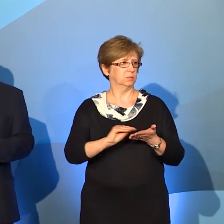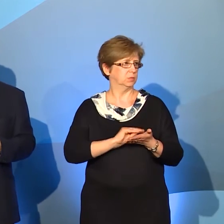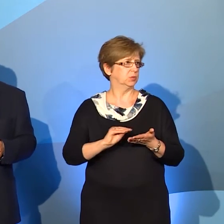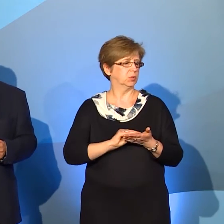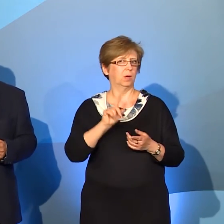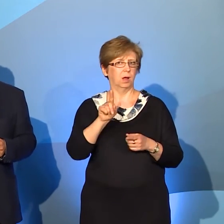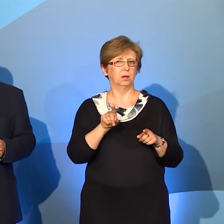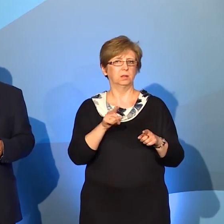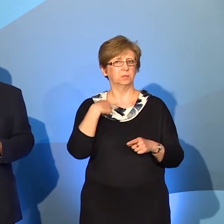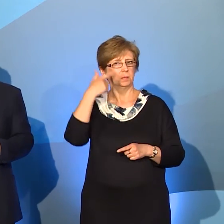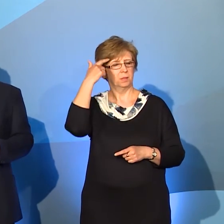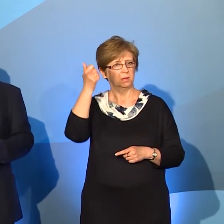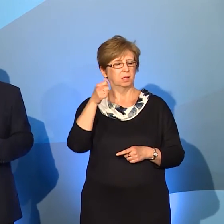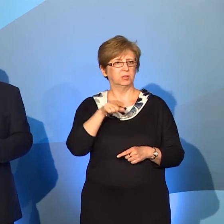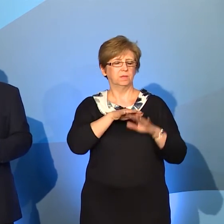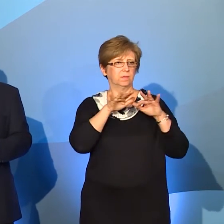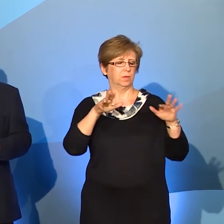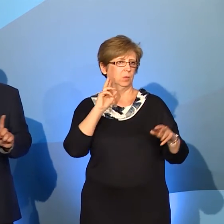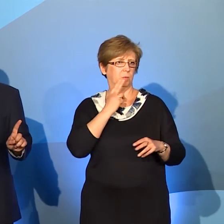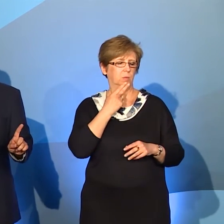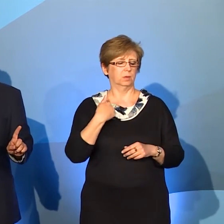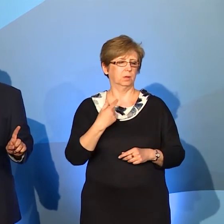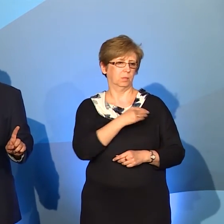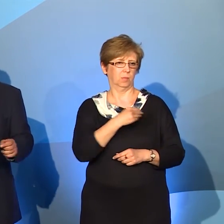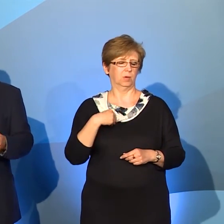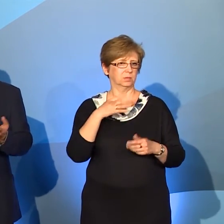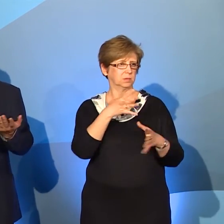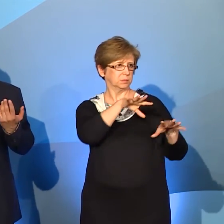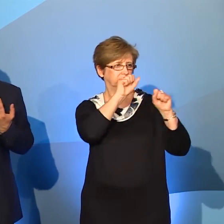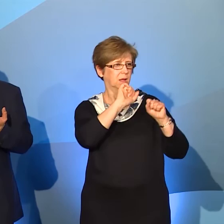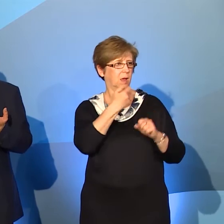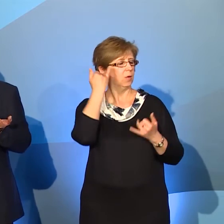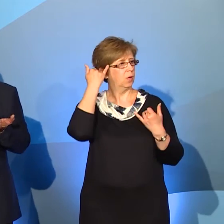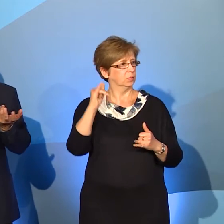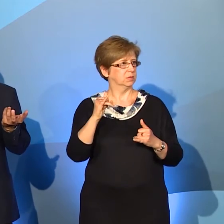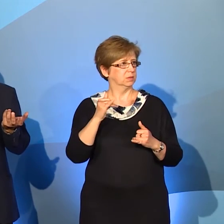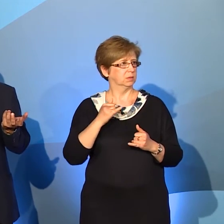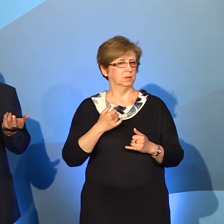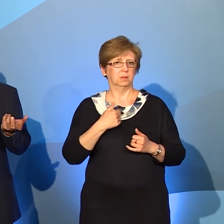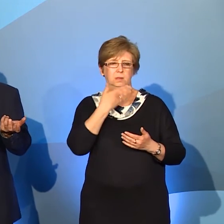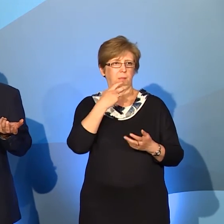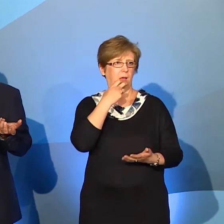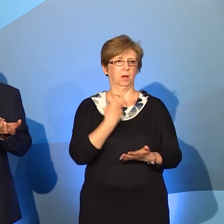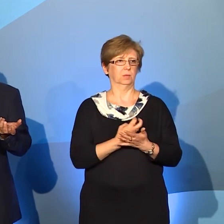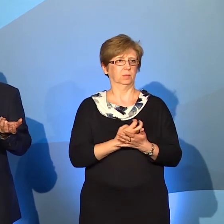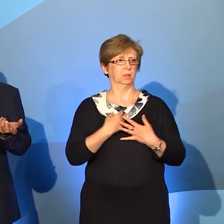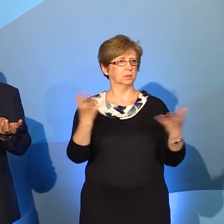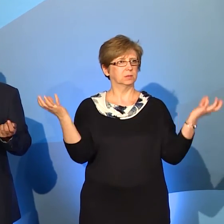ale proszę pamiętać, że dla bardzo wielu głuchych polszczyzna będzie językiem obcym. Nie mają automatycznego, sensorycznego wystawienia na polszczyznę,